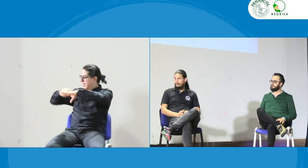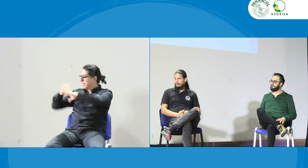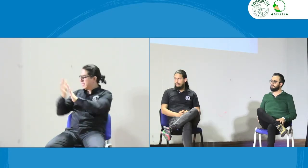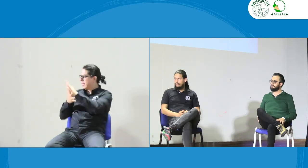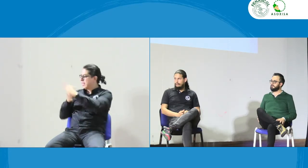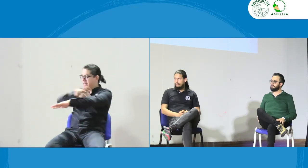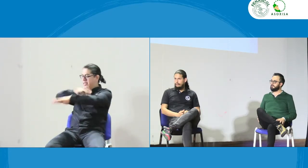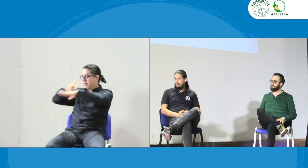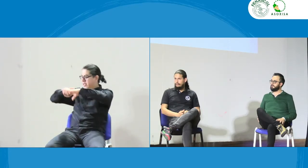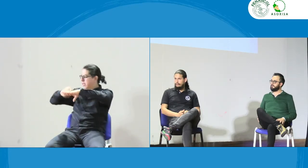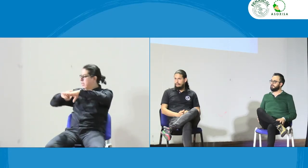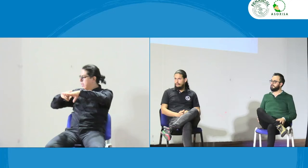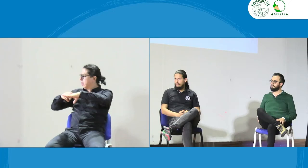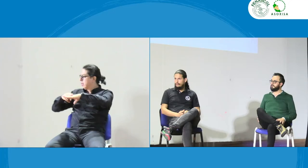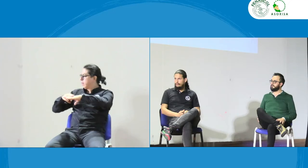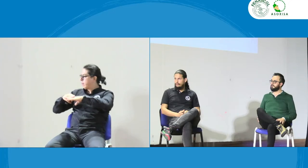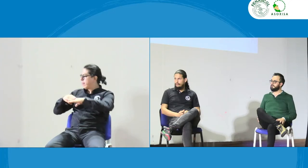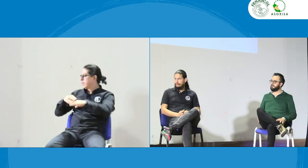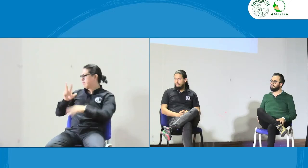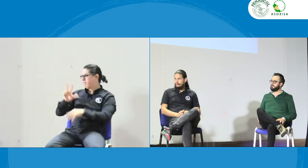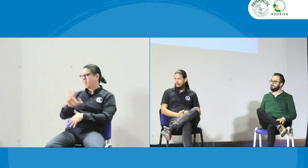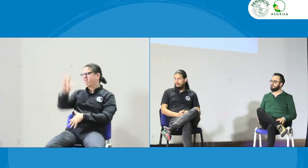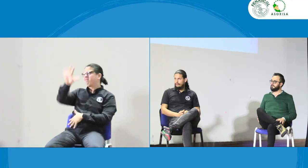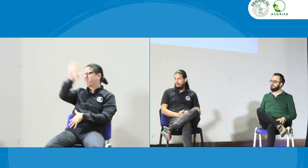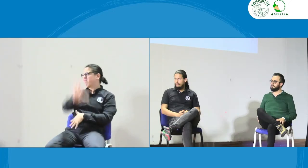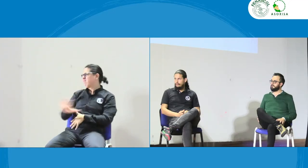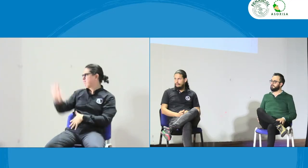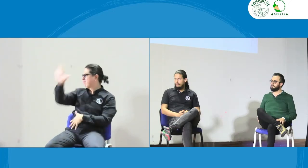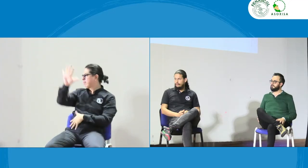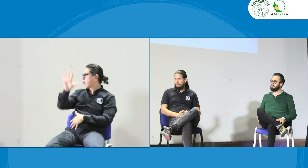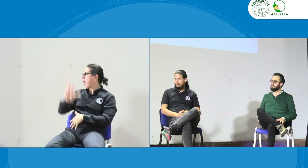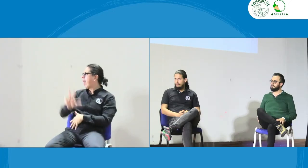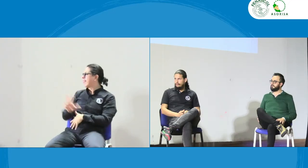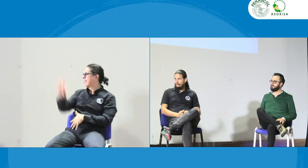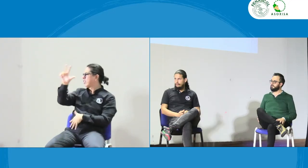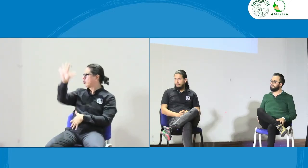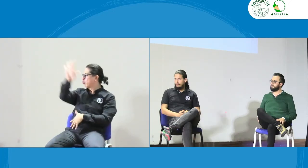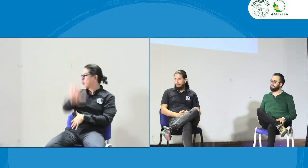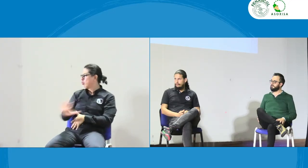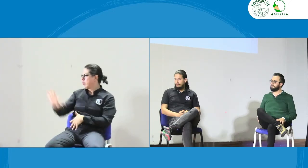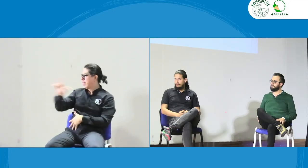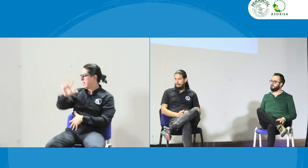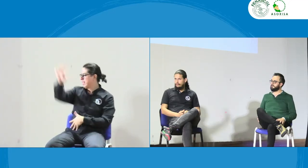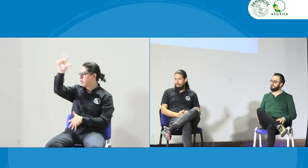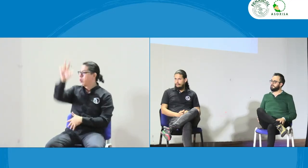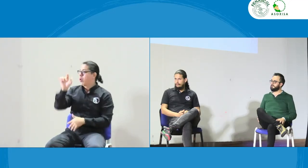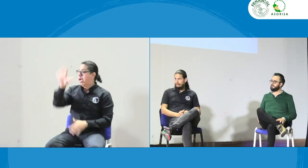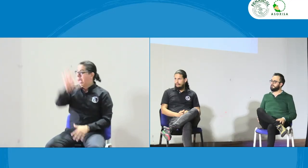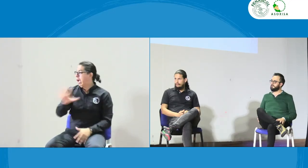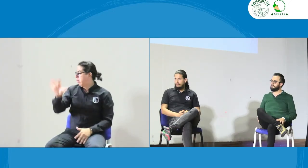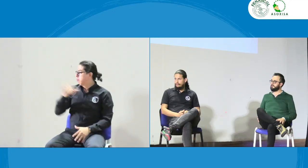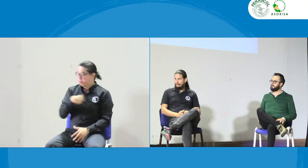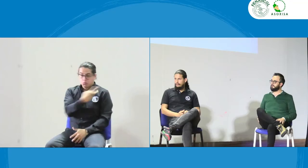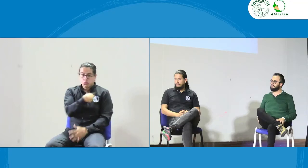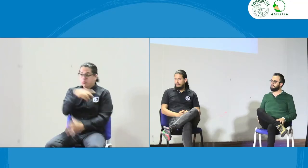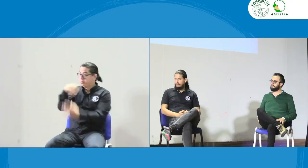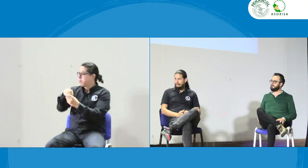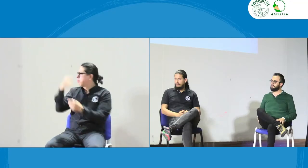y su seña es esta esta es su seña es la asociación andina de traductores e